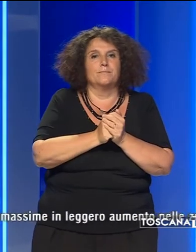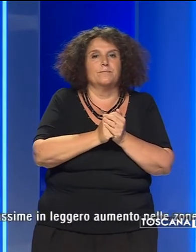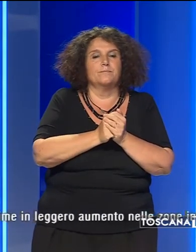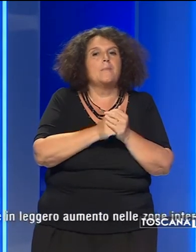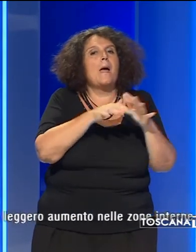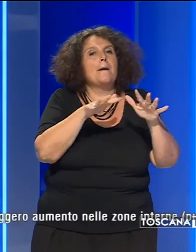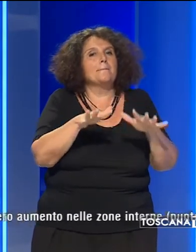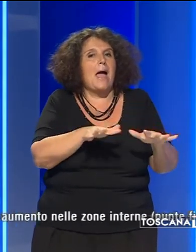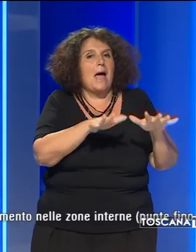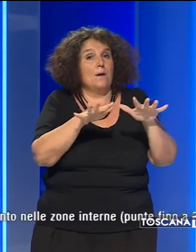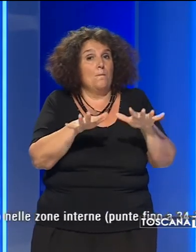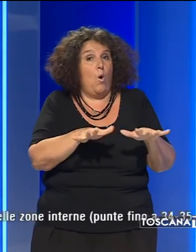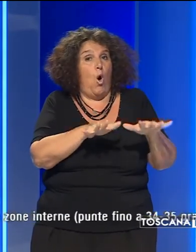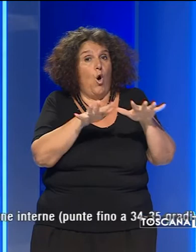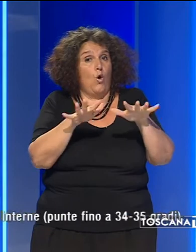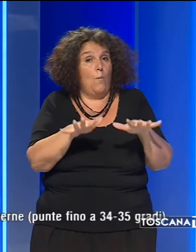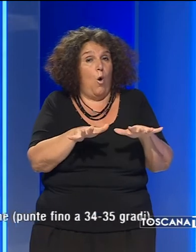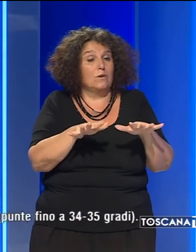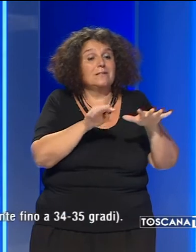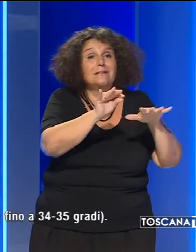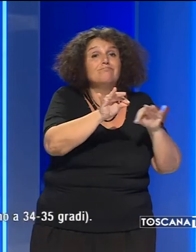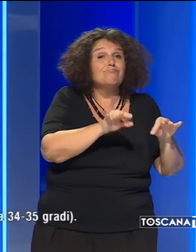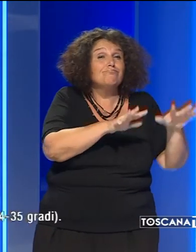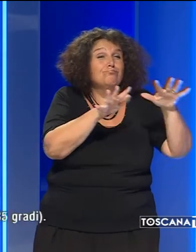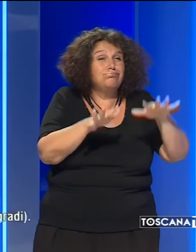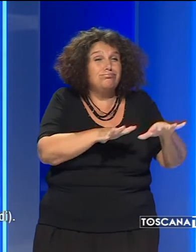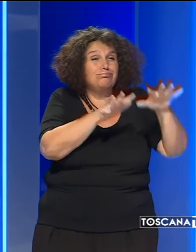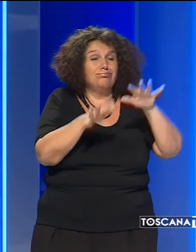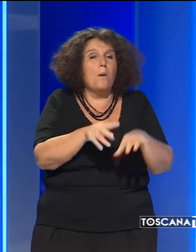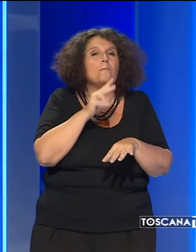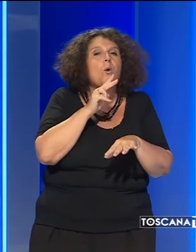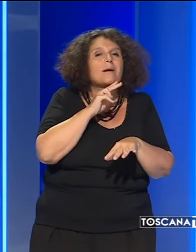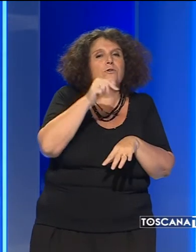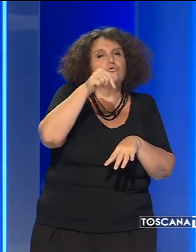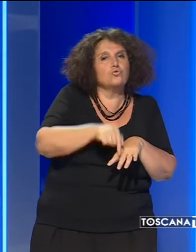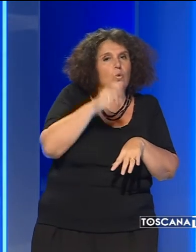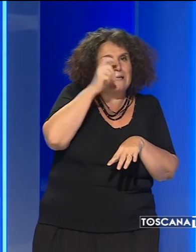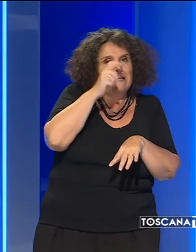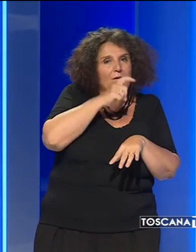Mari poco mossi, temporaneamente mossi nel pomeriggio, sempre a sud di Livorno.